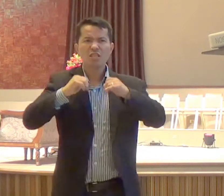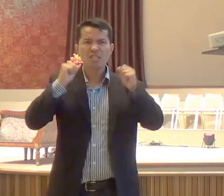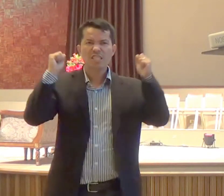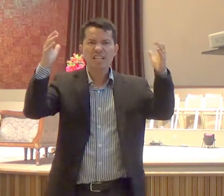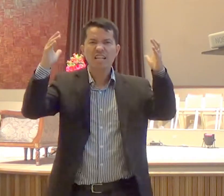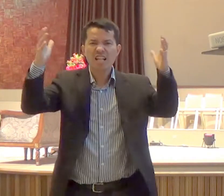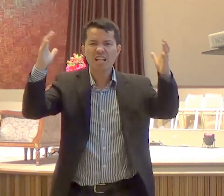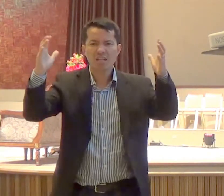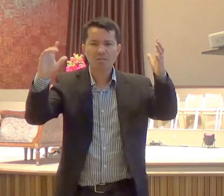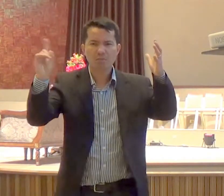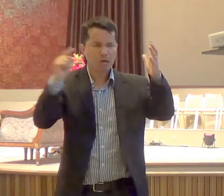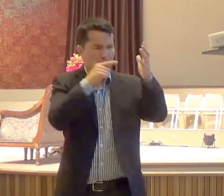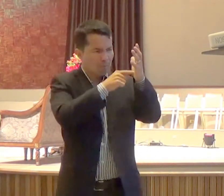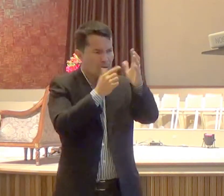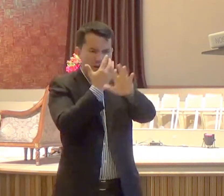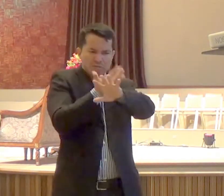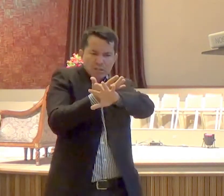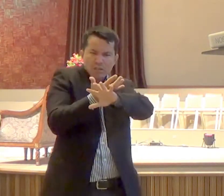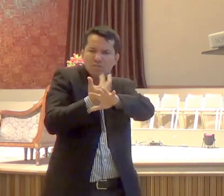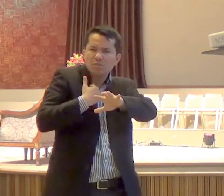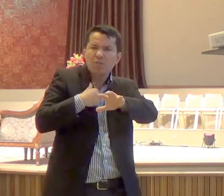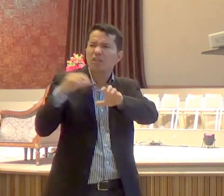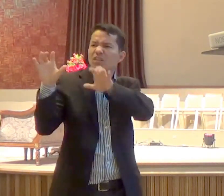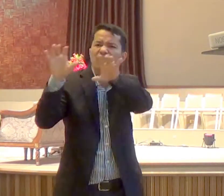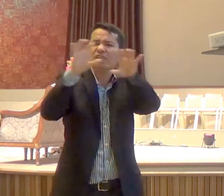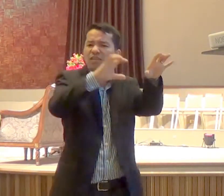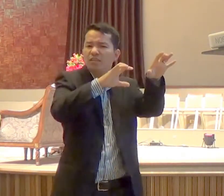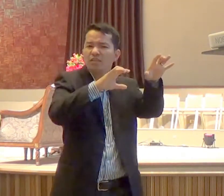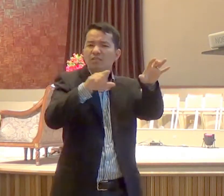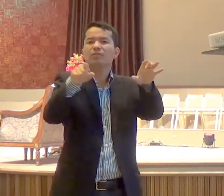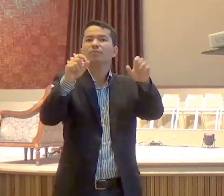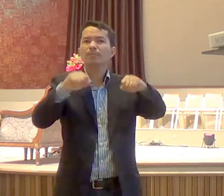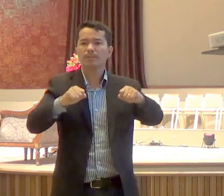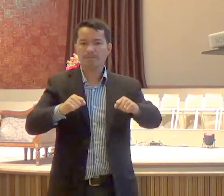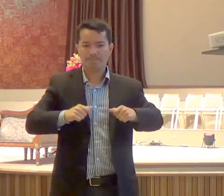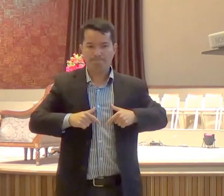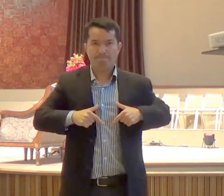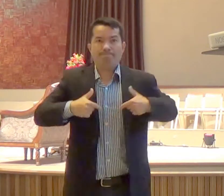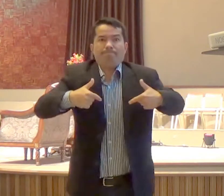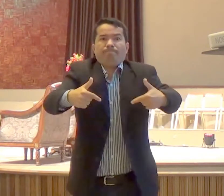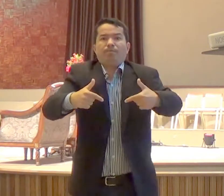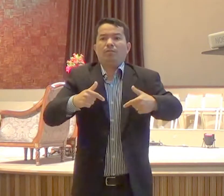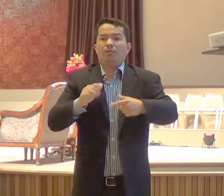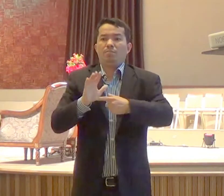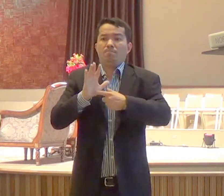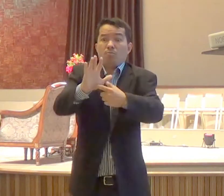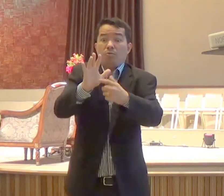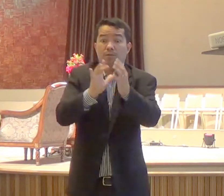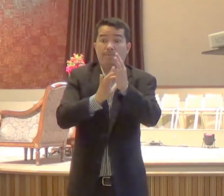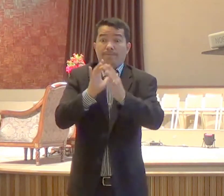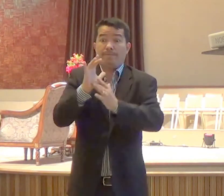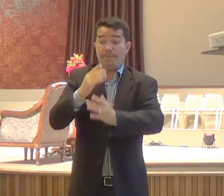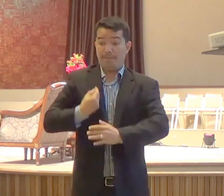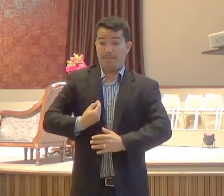para falar ao coração, são necessárias obras, diz o Evangelho que a palavra de Deus